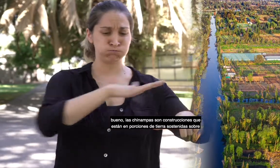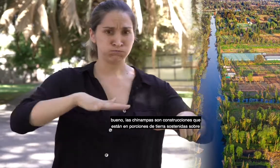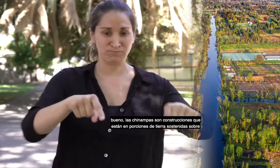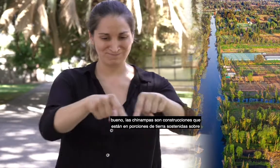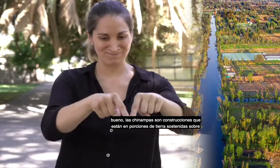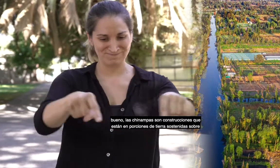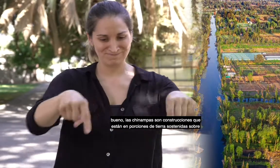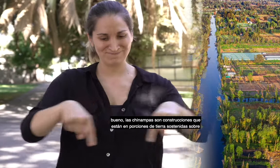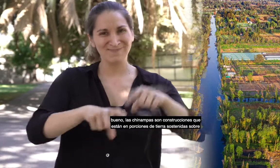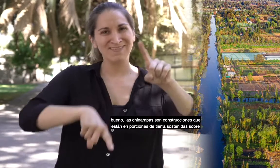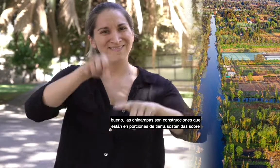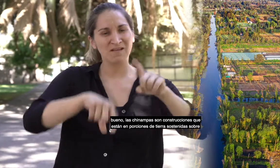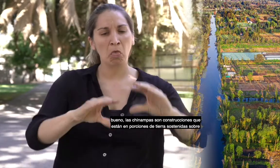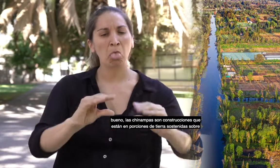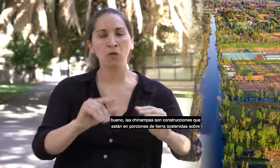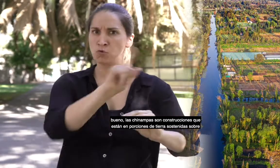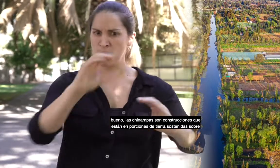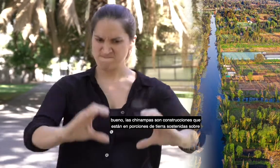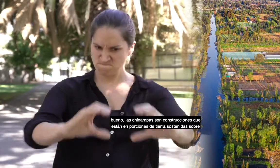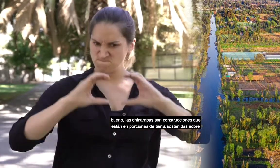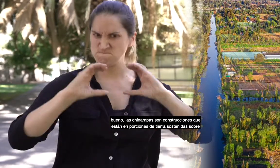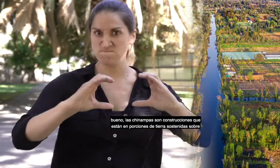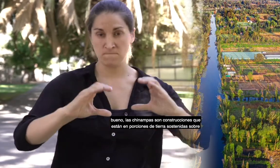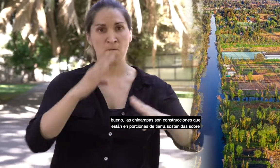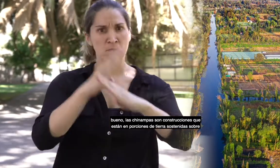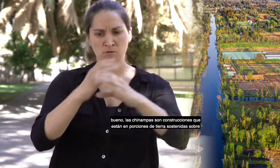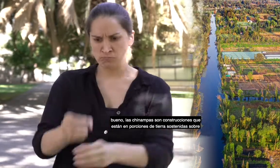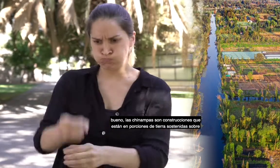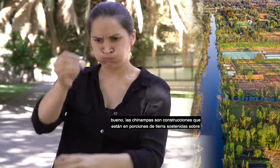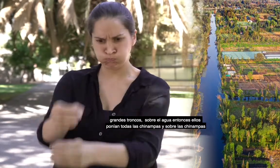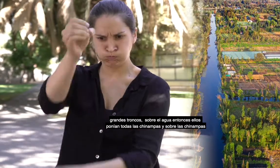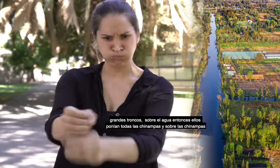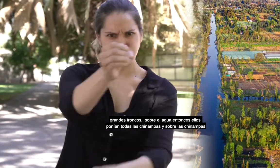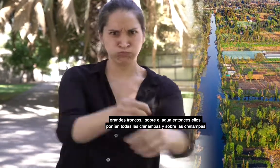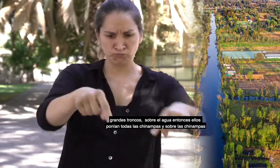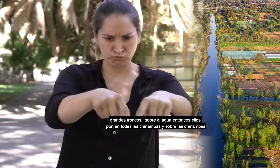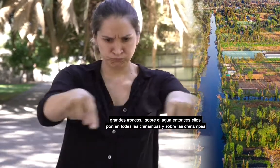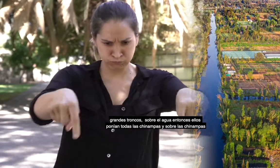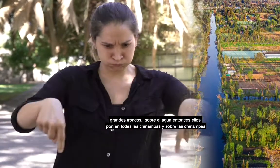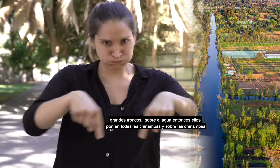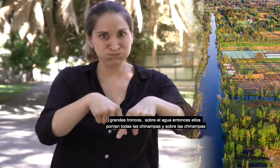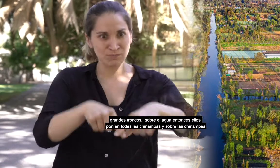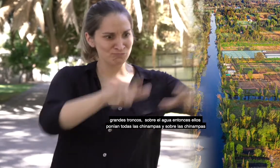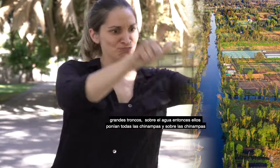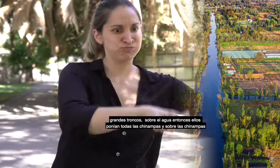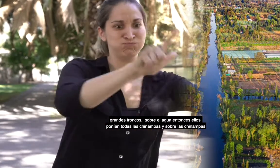las chinampas son construcciones que están en porciones de tierra sostenidas sobre grandes troncos sobre el agua. Entonces ellos ponían